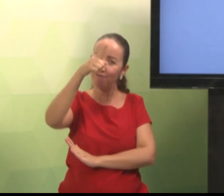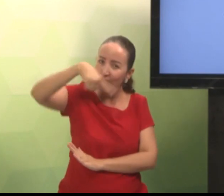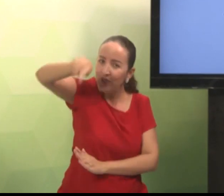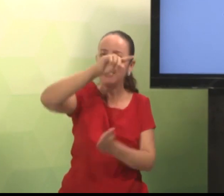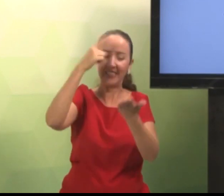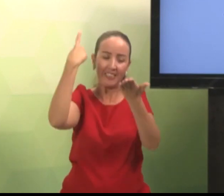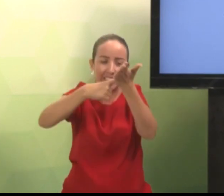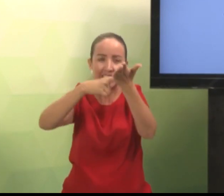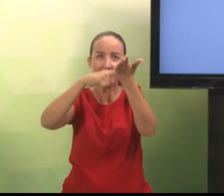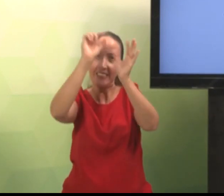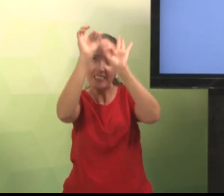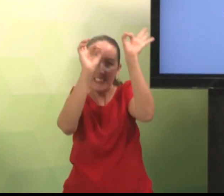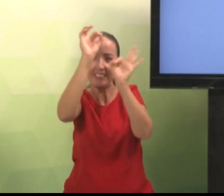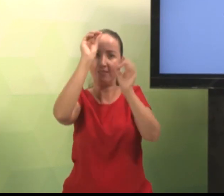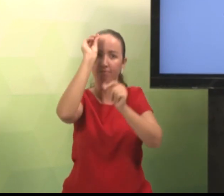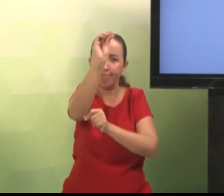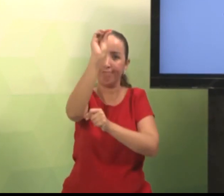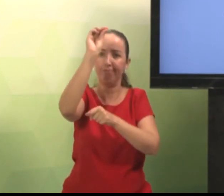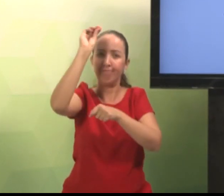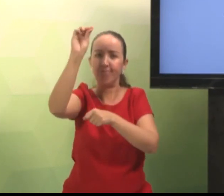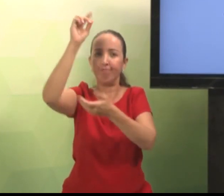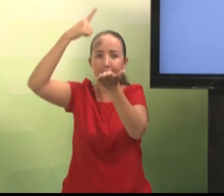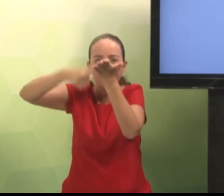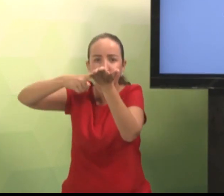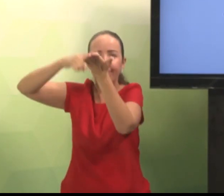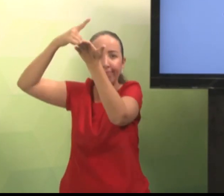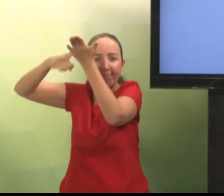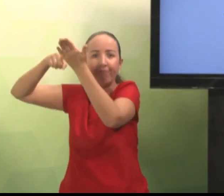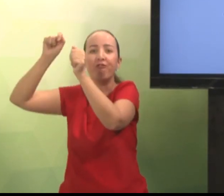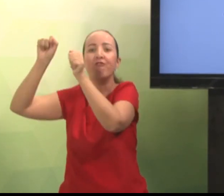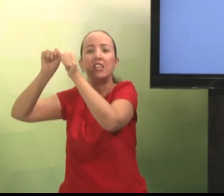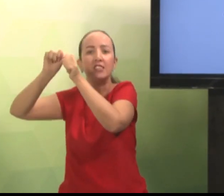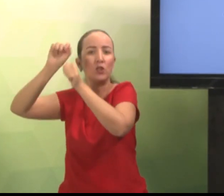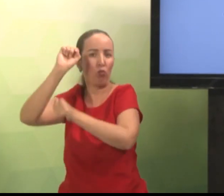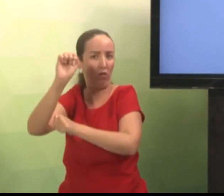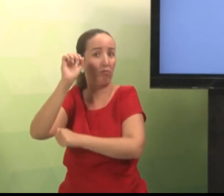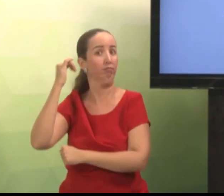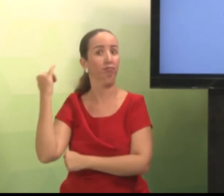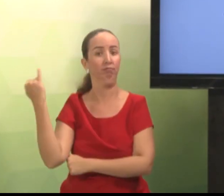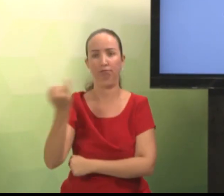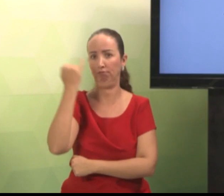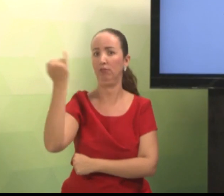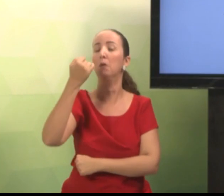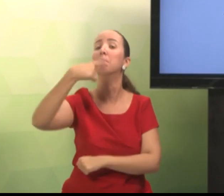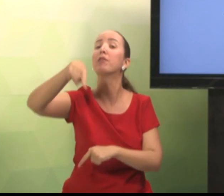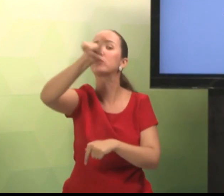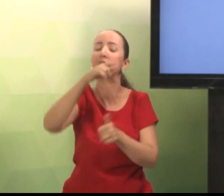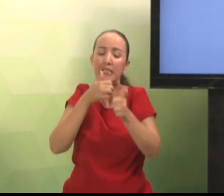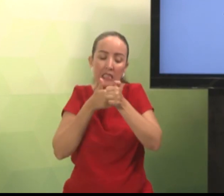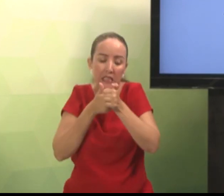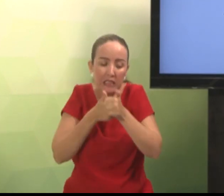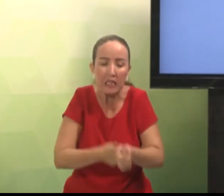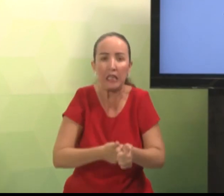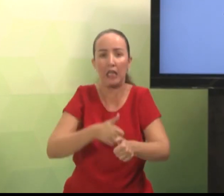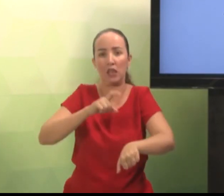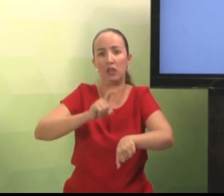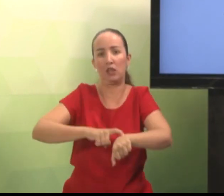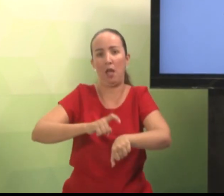É como se fosse uma agenda, onde você vai marcar o que você vai fazer. Então, isso é muito importante para que vocês possam